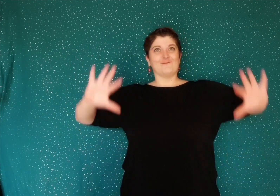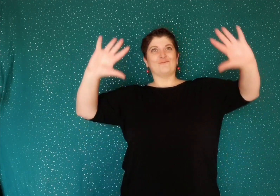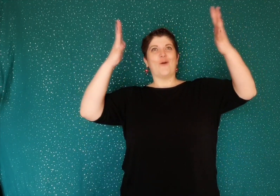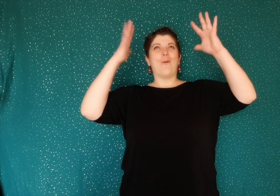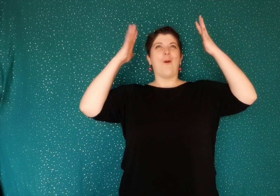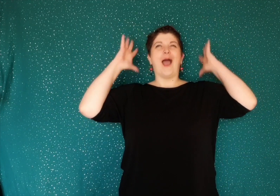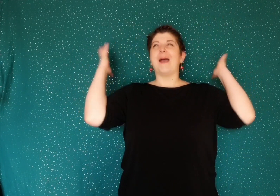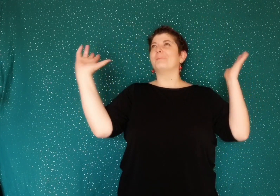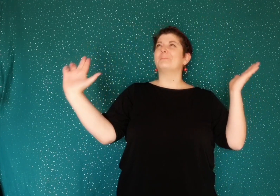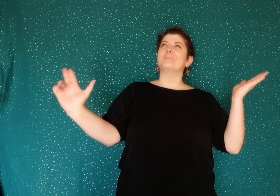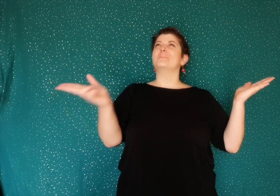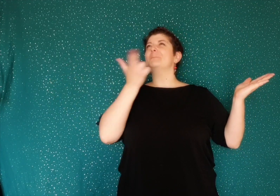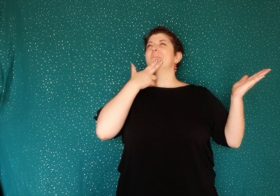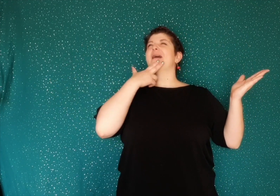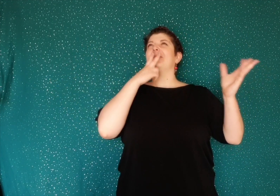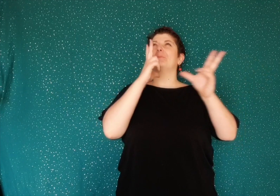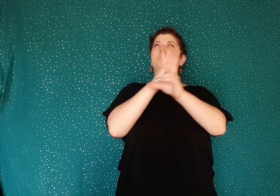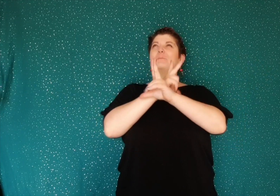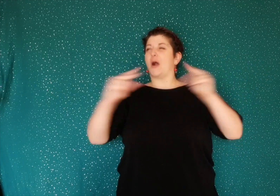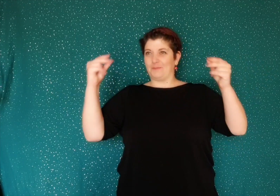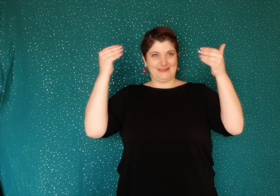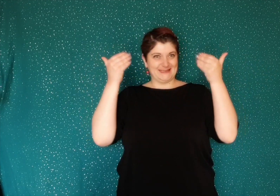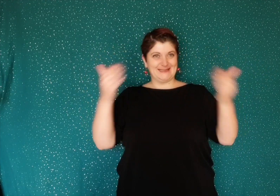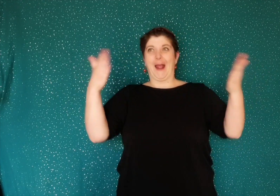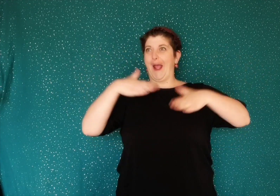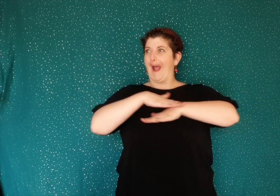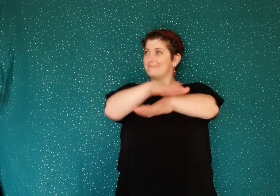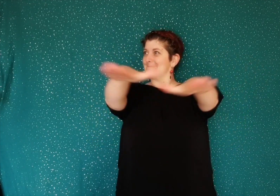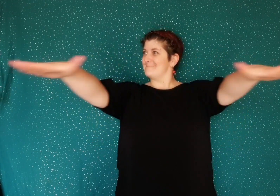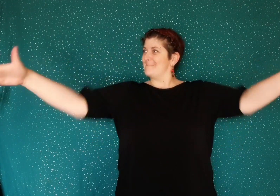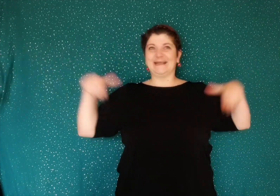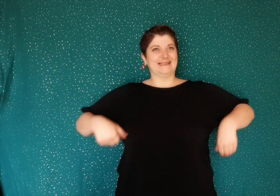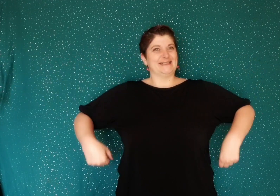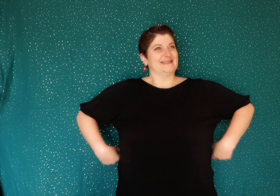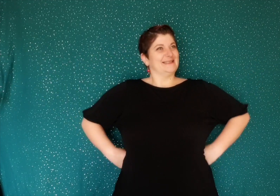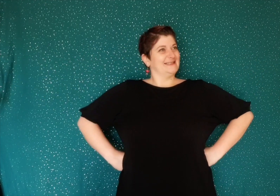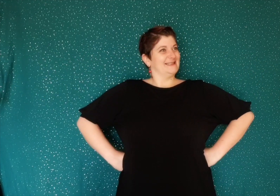cette forêt est pratiquement parfaite s'exclame Benoît